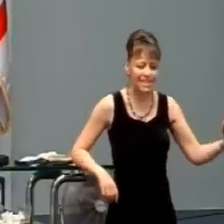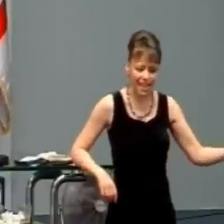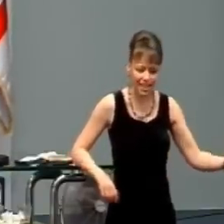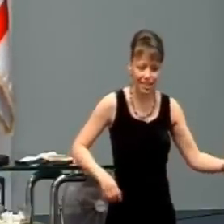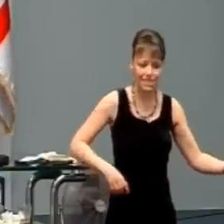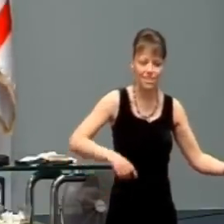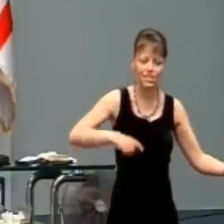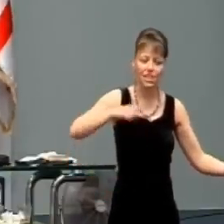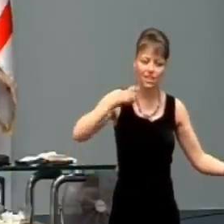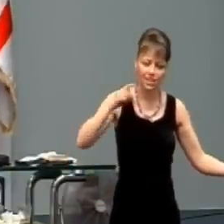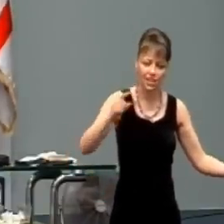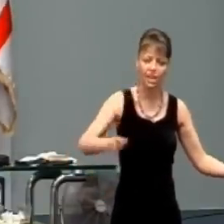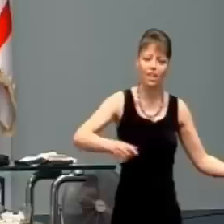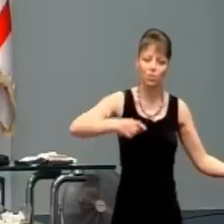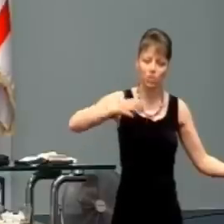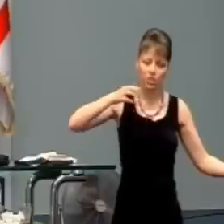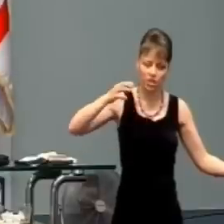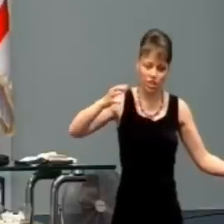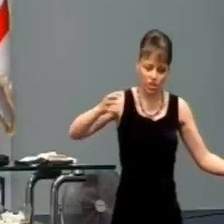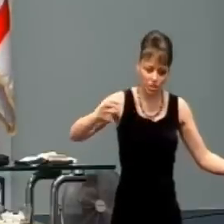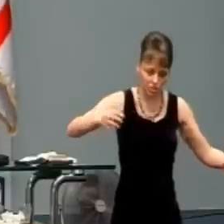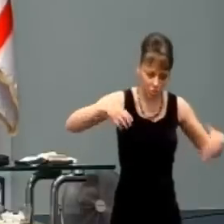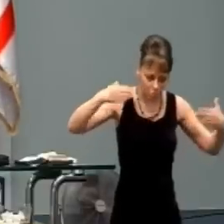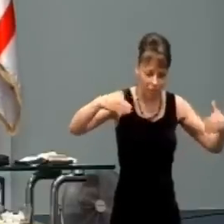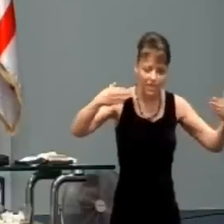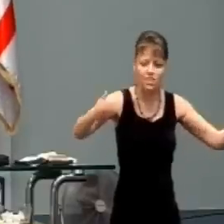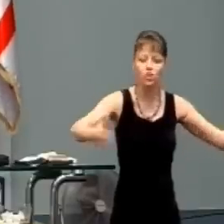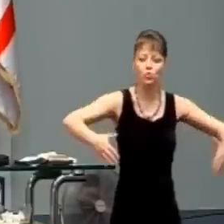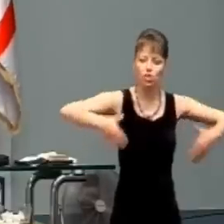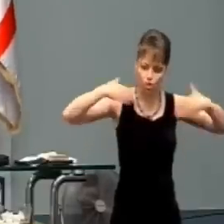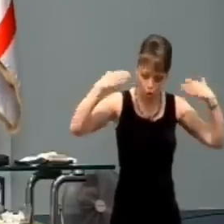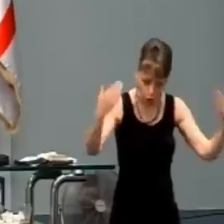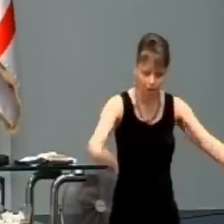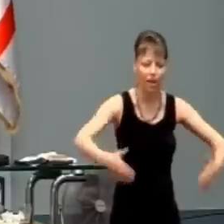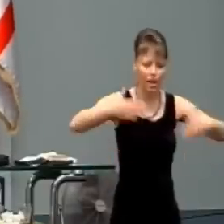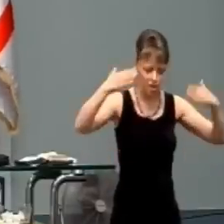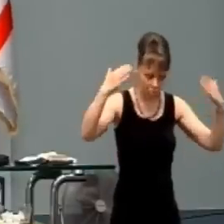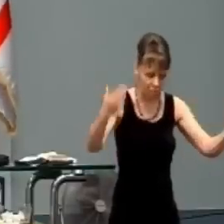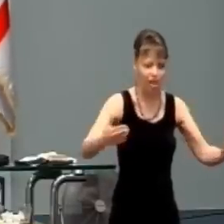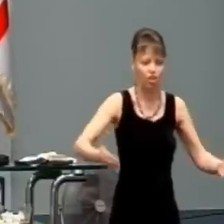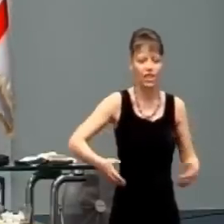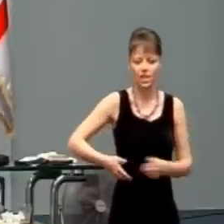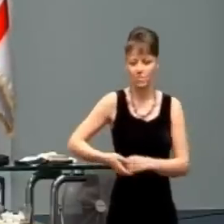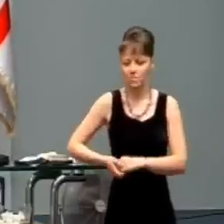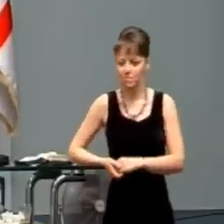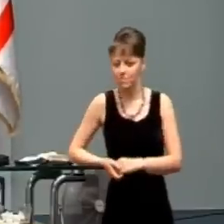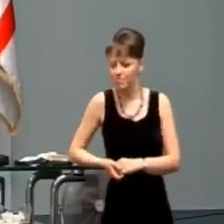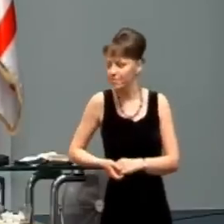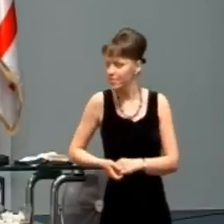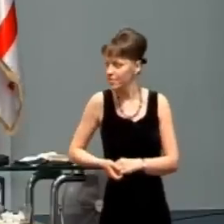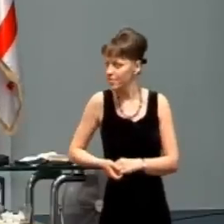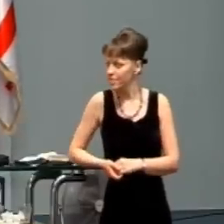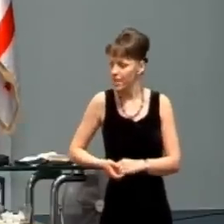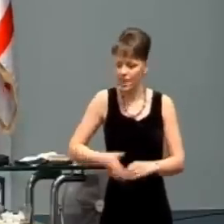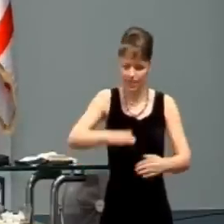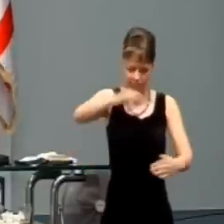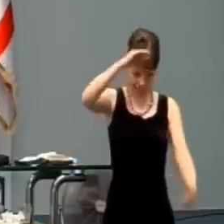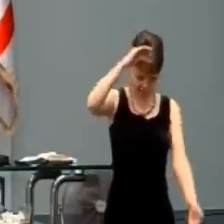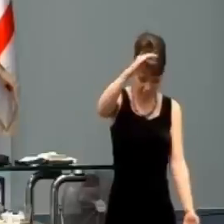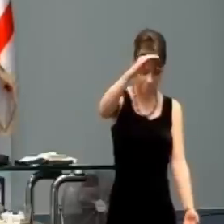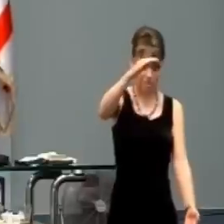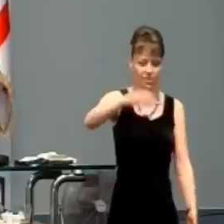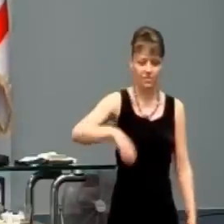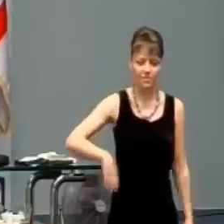Potencionálna energia znamená to, ako veľa energie môže byť vytvorenej, vygenerovanej. To je